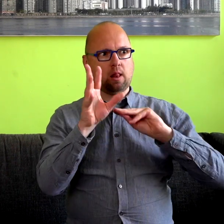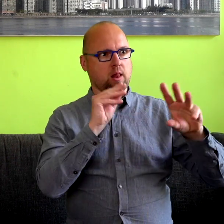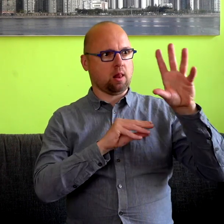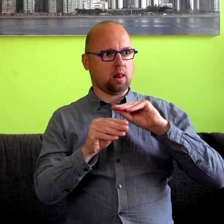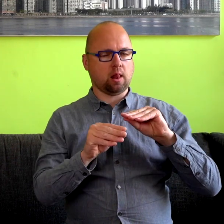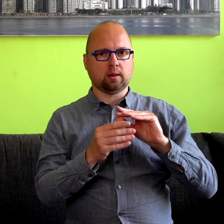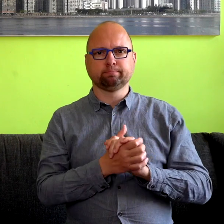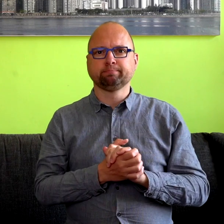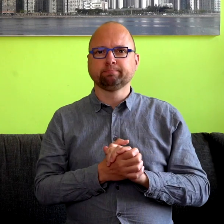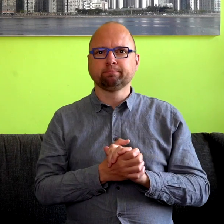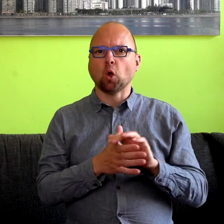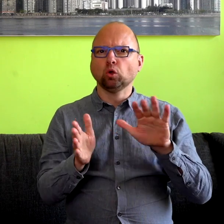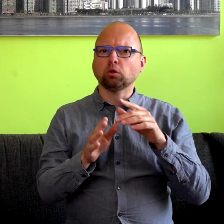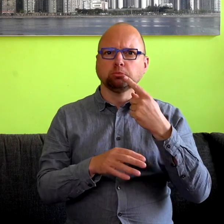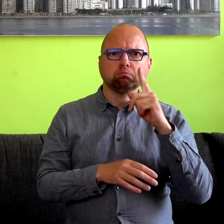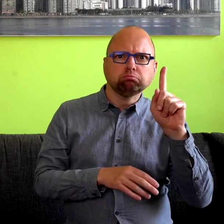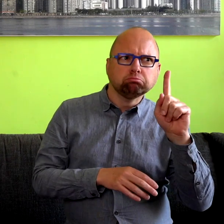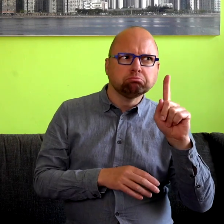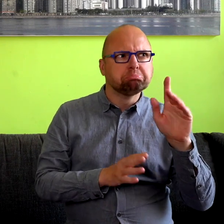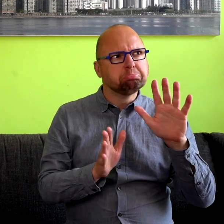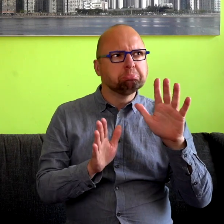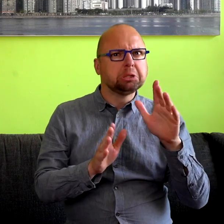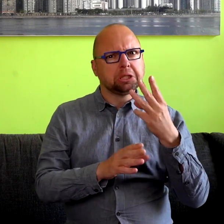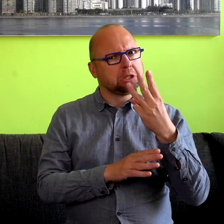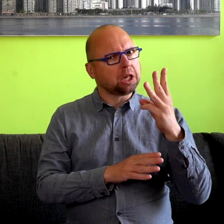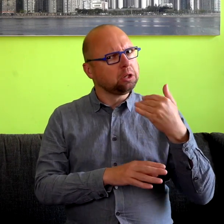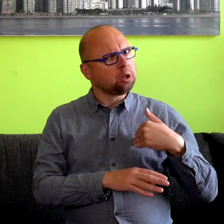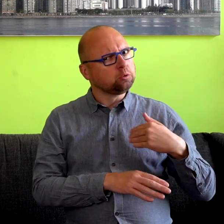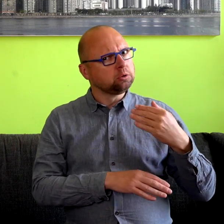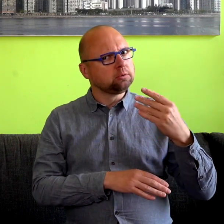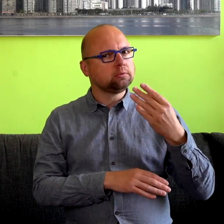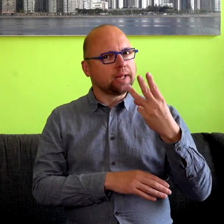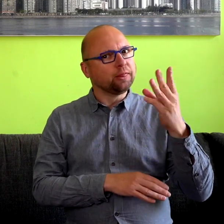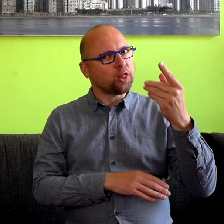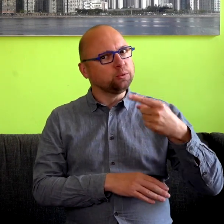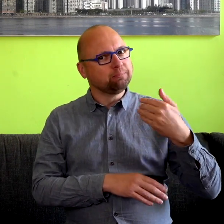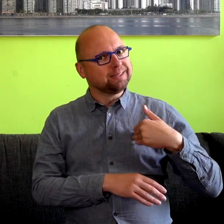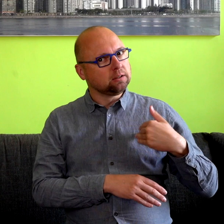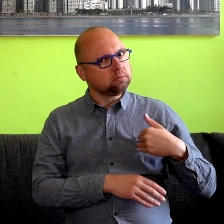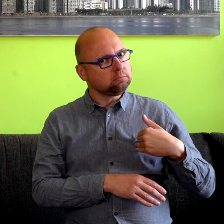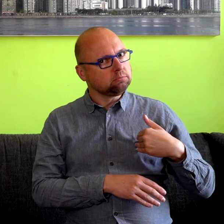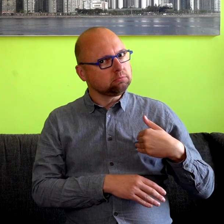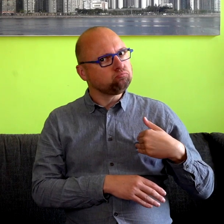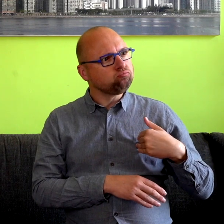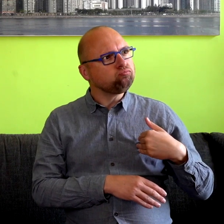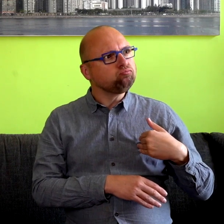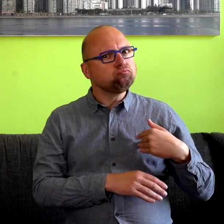Dus er wordt wel vaker gesproken over een schatting van zo'n 30.000 mensen en dat zou heel goed kunnen kloppen. We weten dat niet precies.